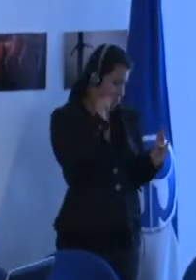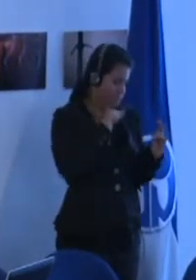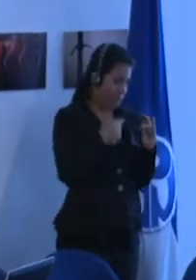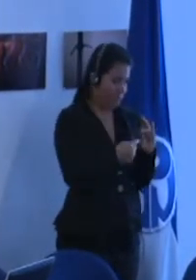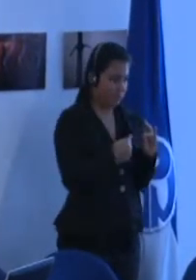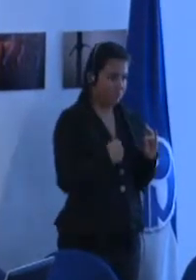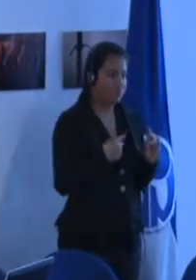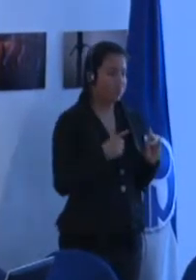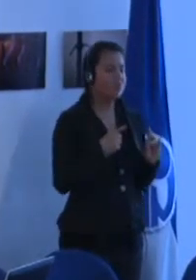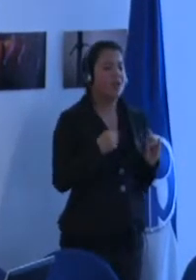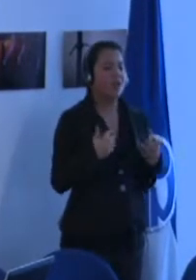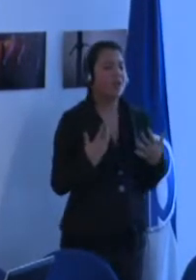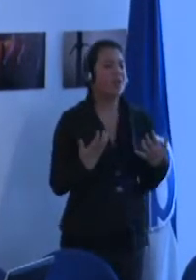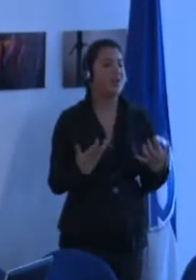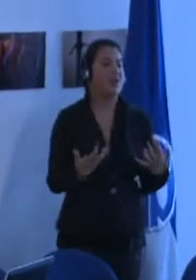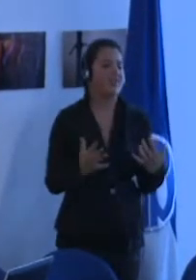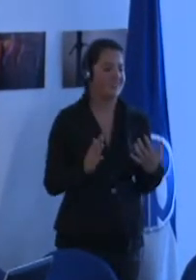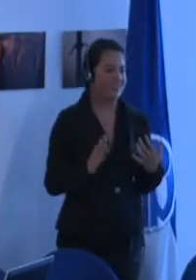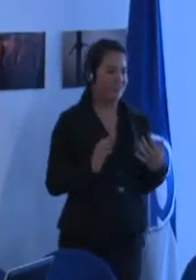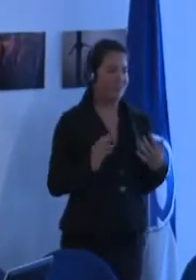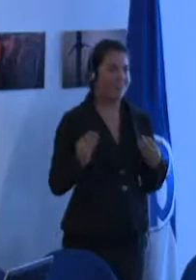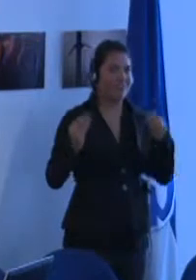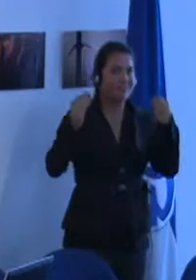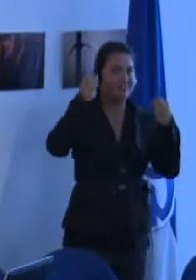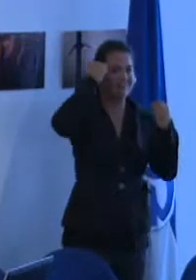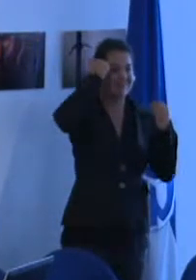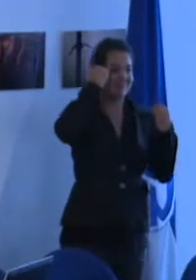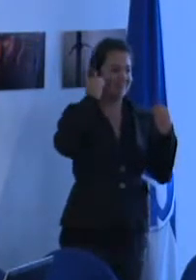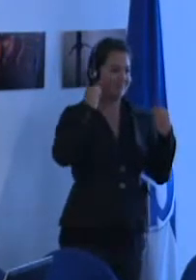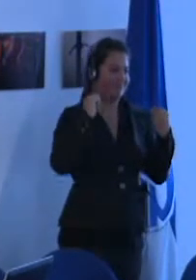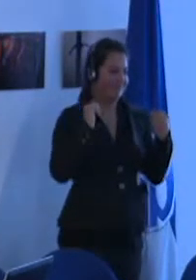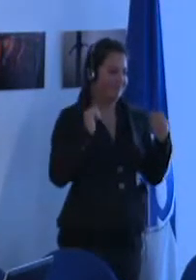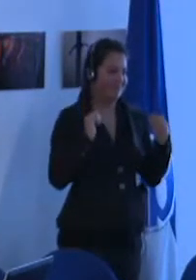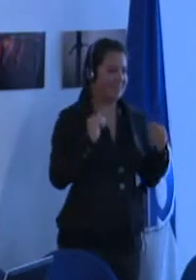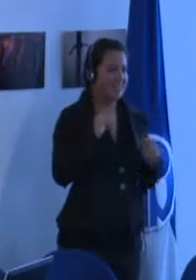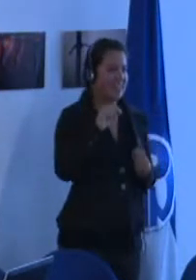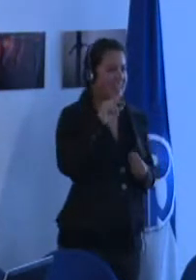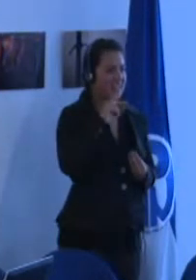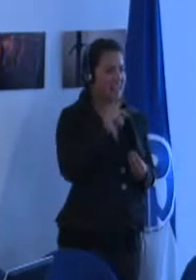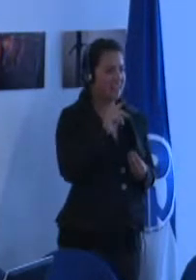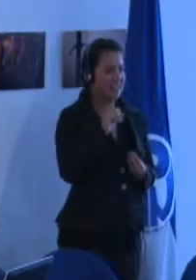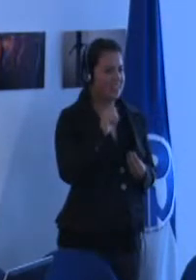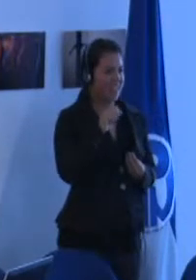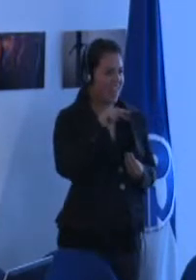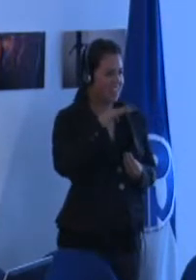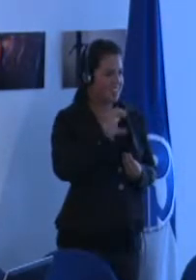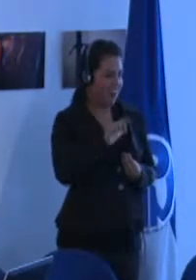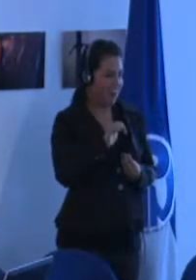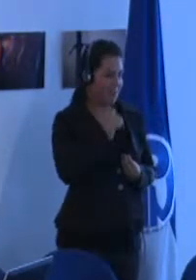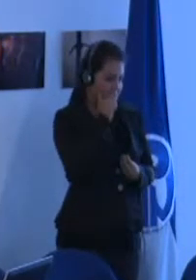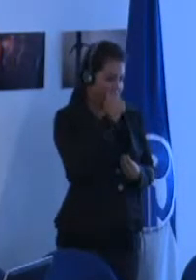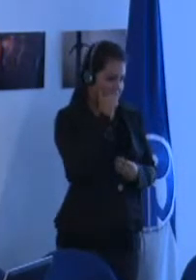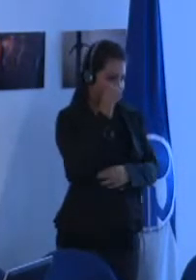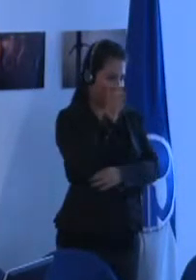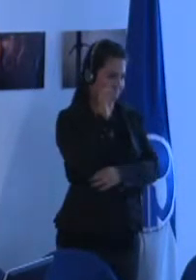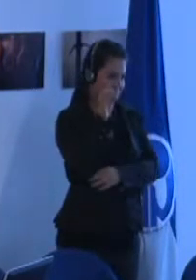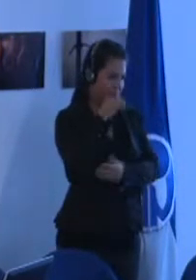la formación de los docentes Daniel Vic lo dirá algunas cosas mañana a este respecto